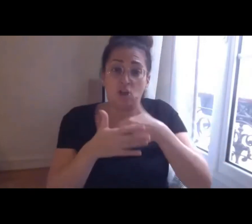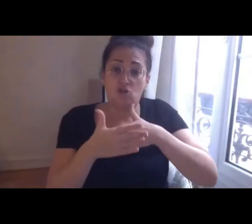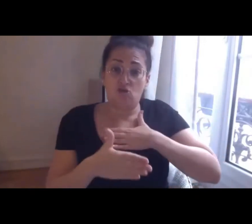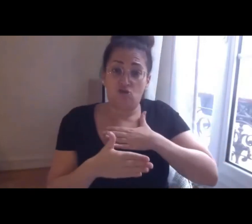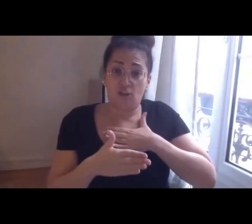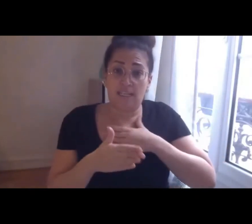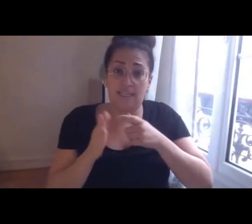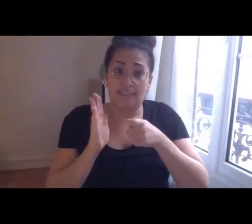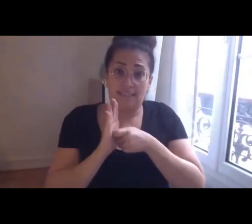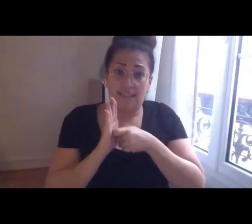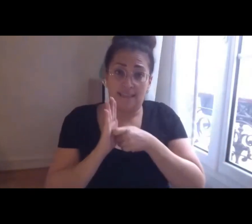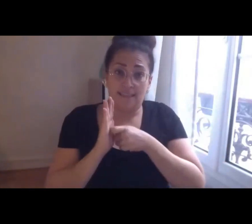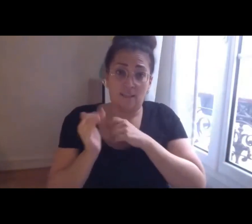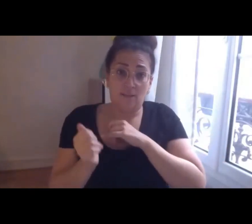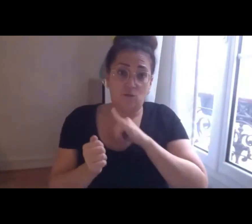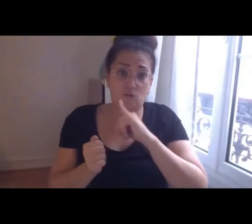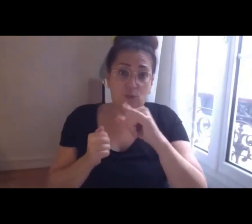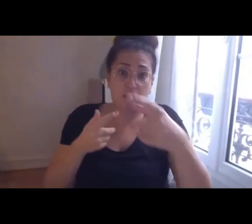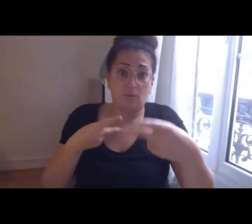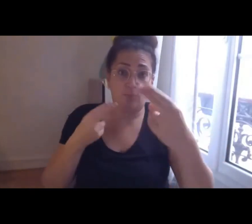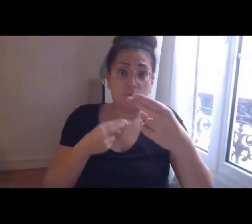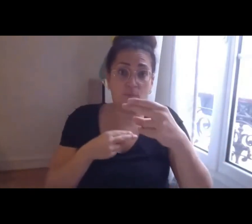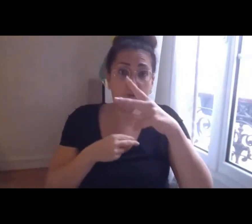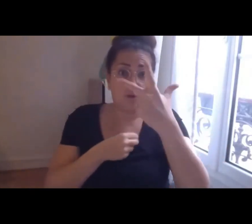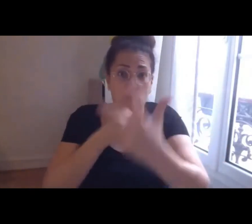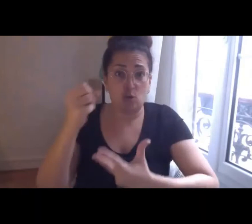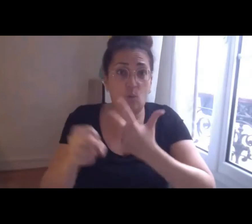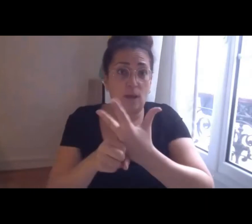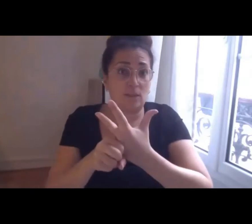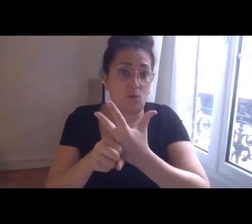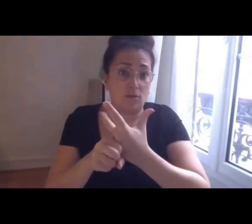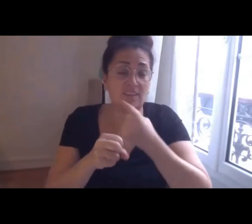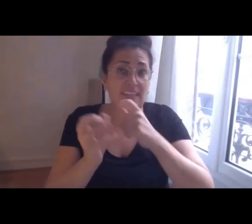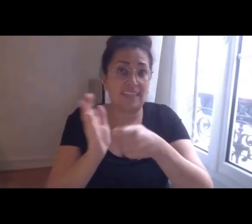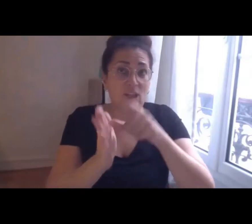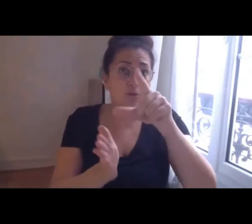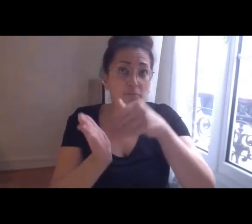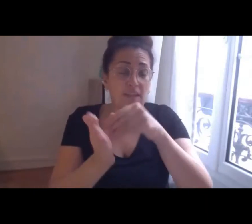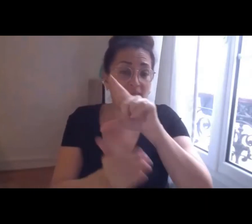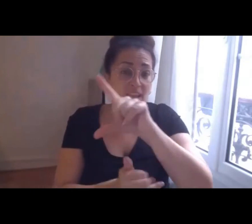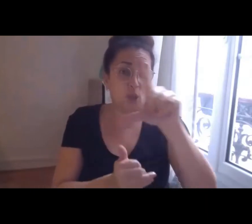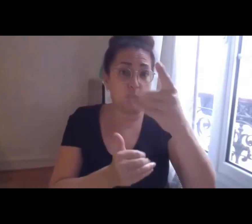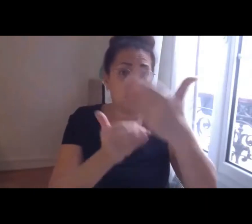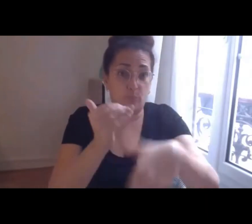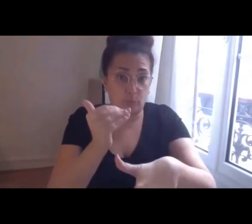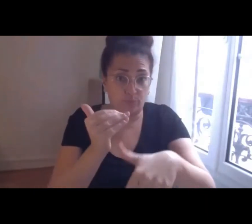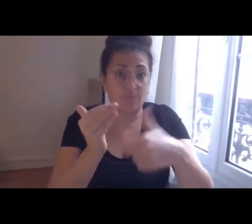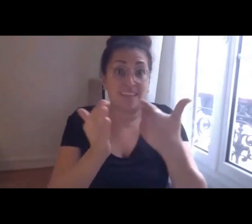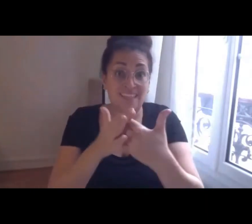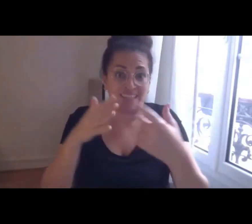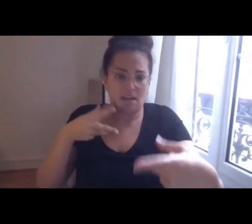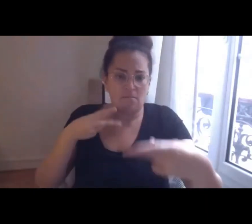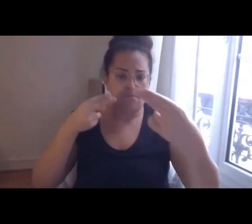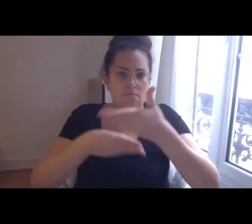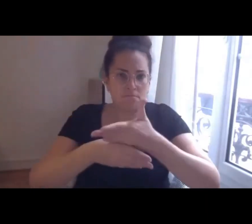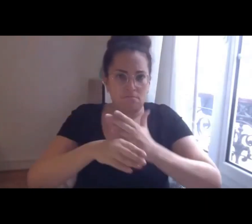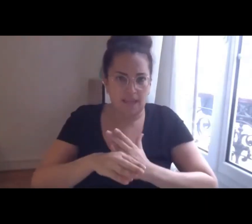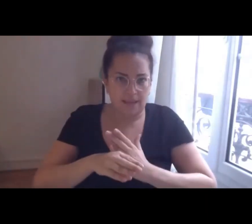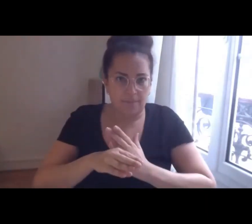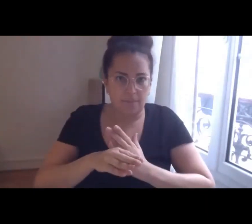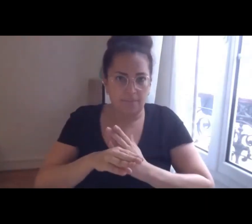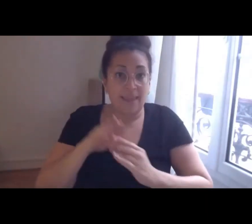2020, on y est déjà, 2021 et 2022, à partir de cette question centrale